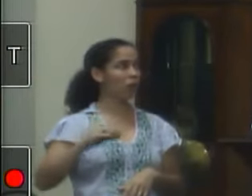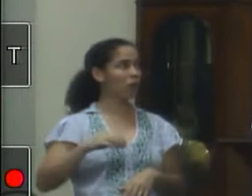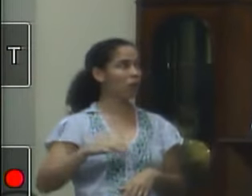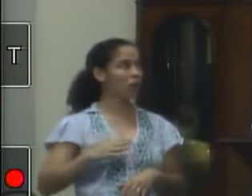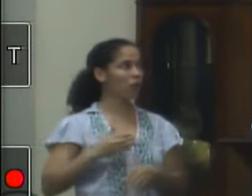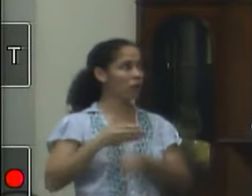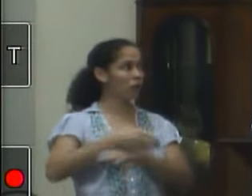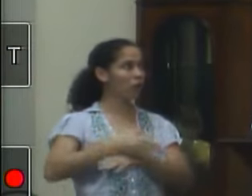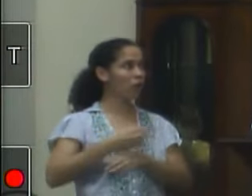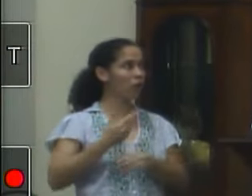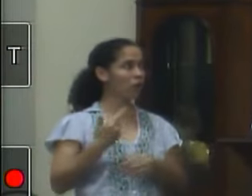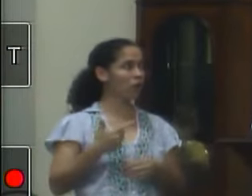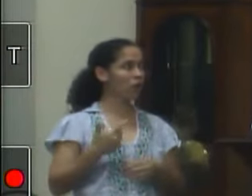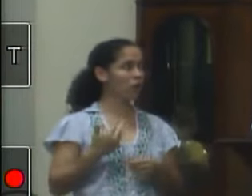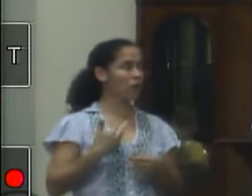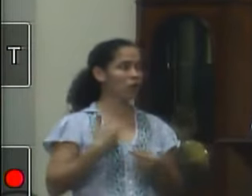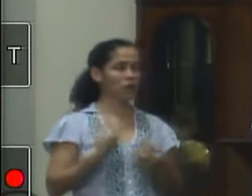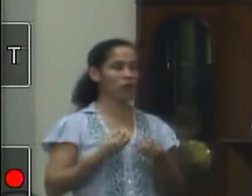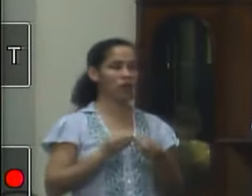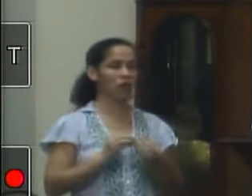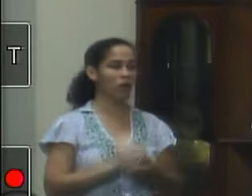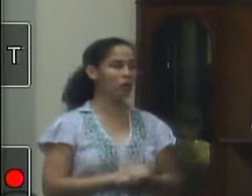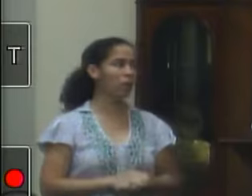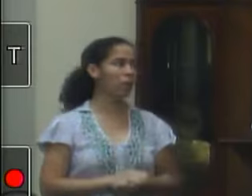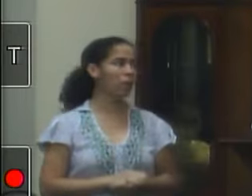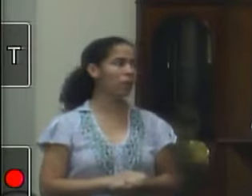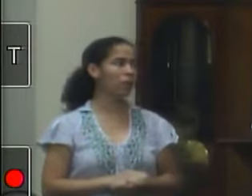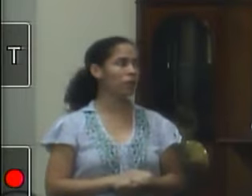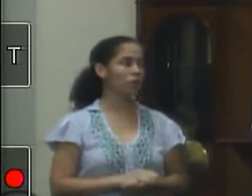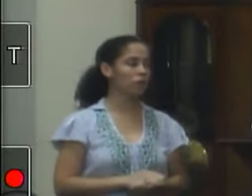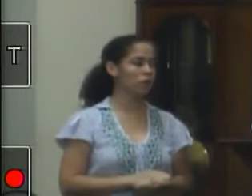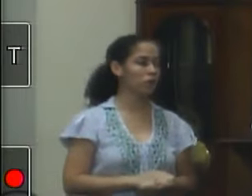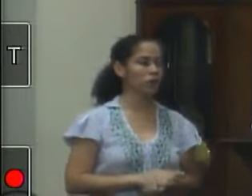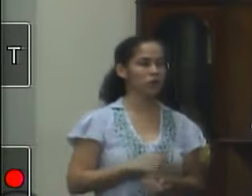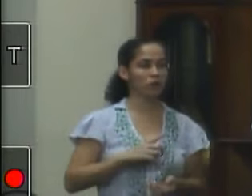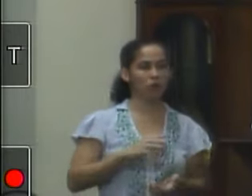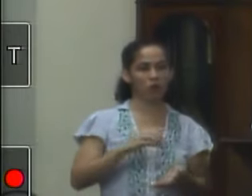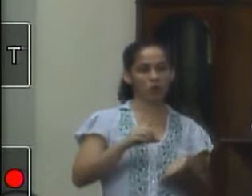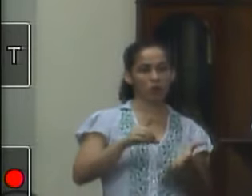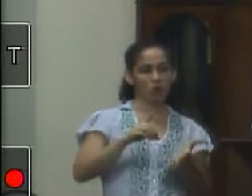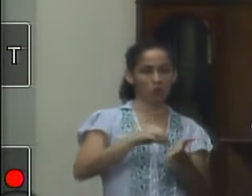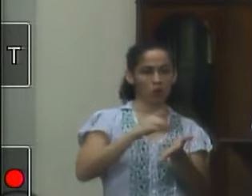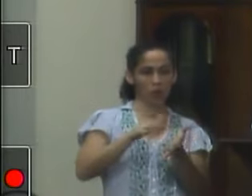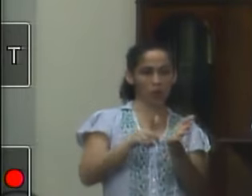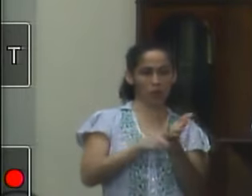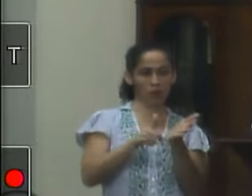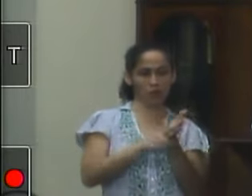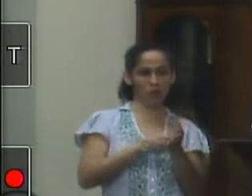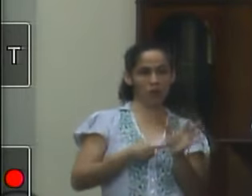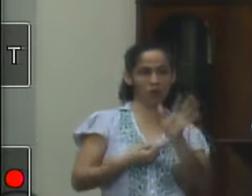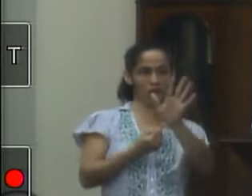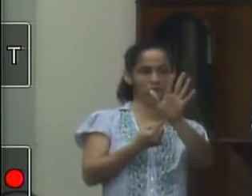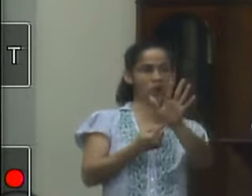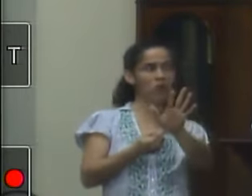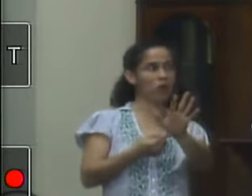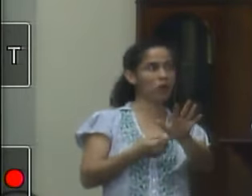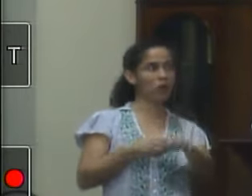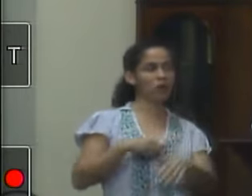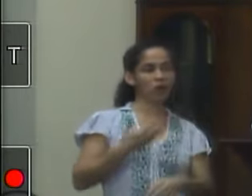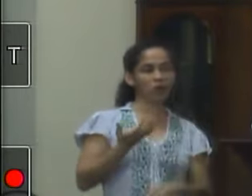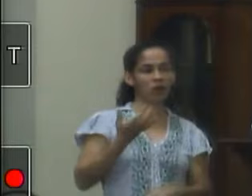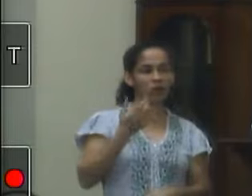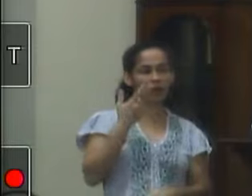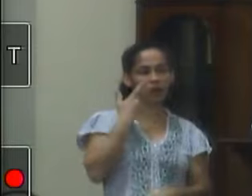porque não temos não temos ainda essa escritura proveniente e é o interesse